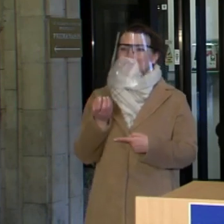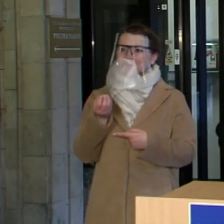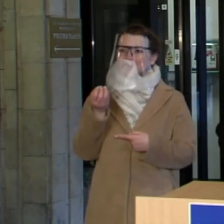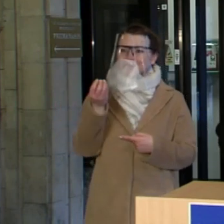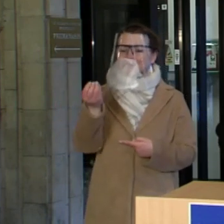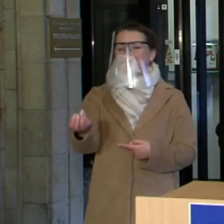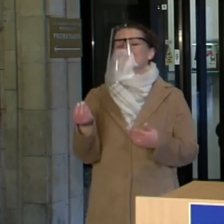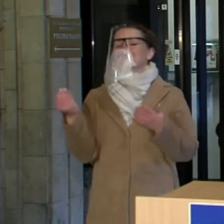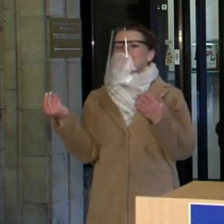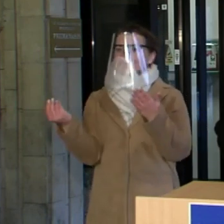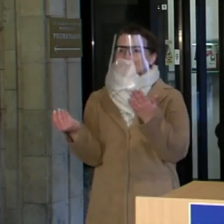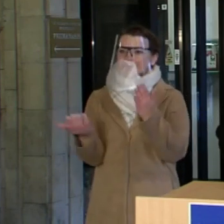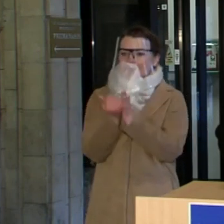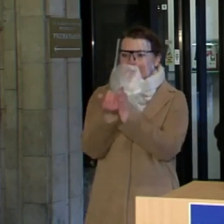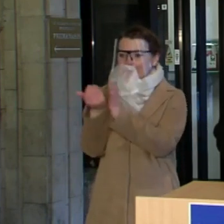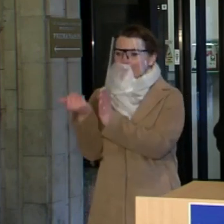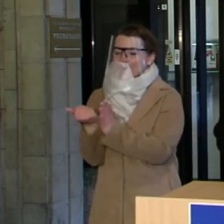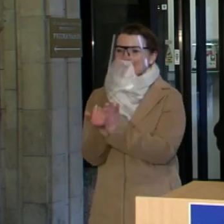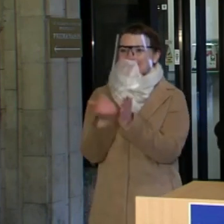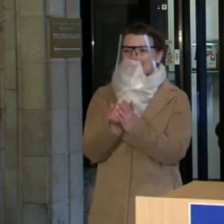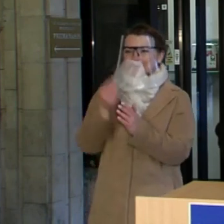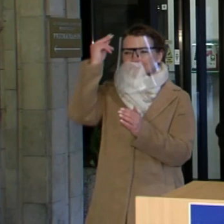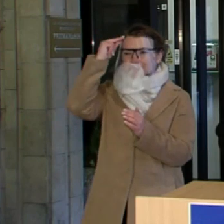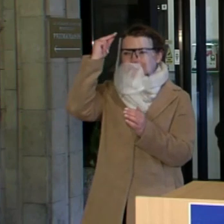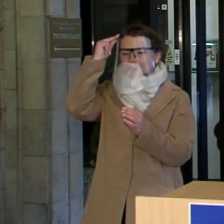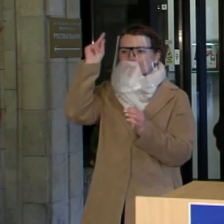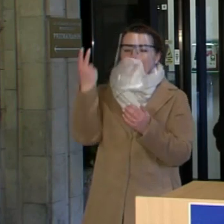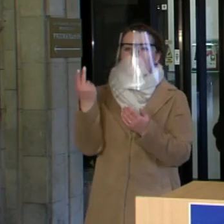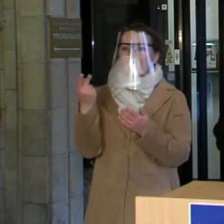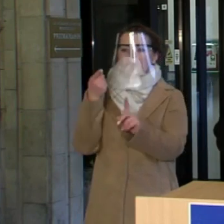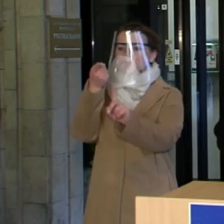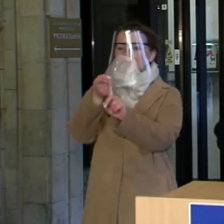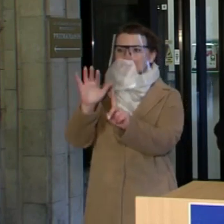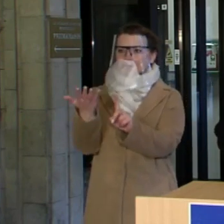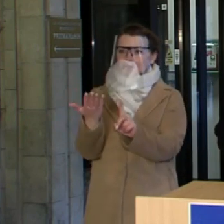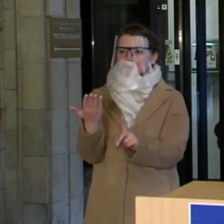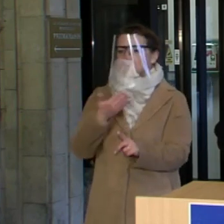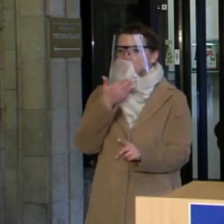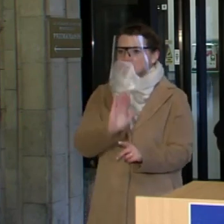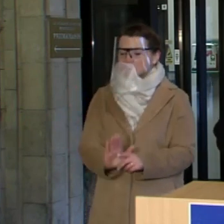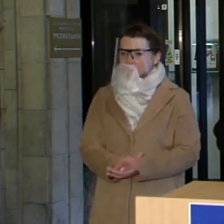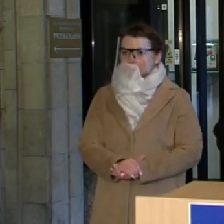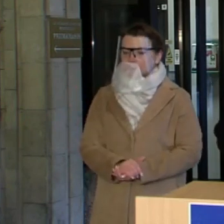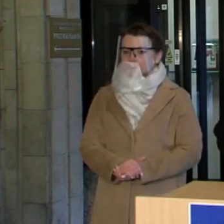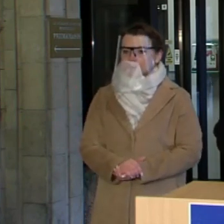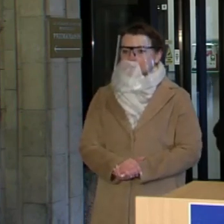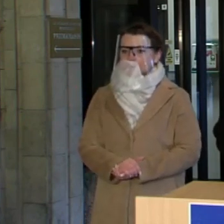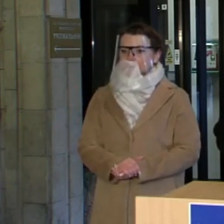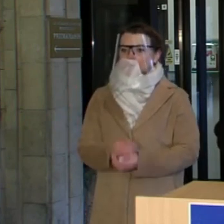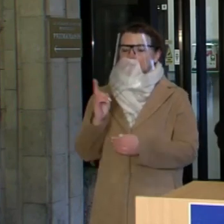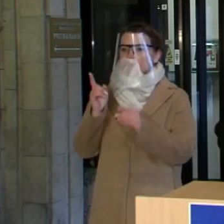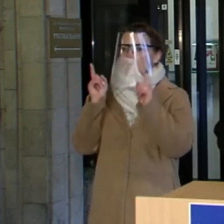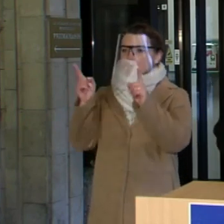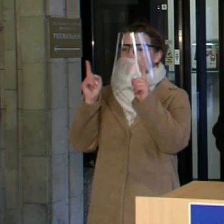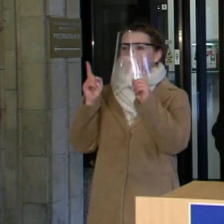įgaliojimų ir visiškai neaišku, kokiems tikslams tie įgaliojimai bus panaudoti ateityje. Tai yra pavojingos